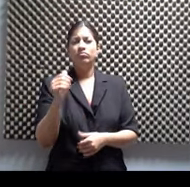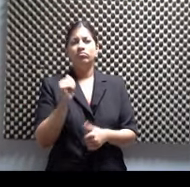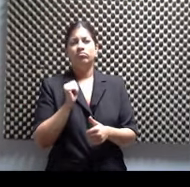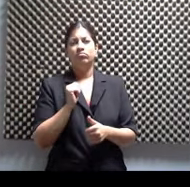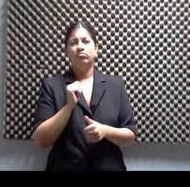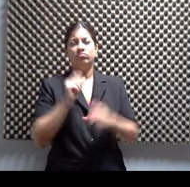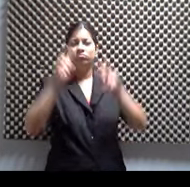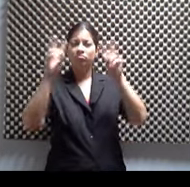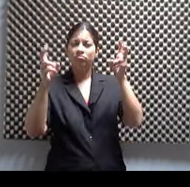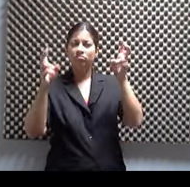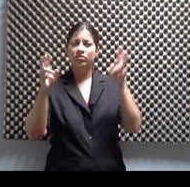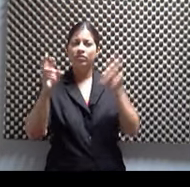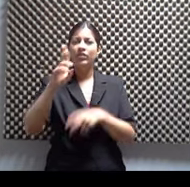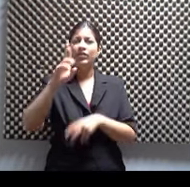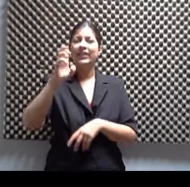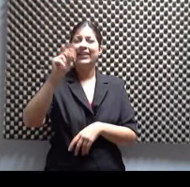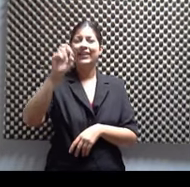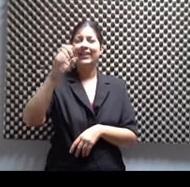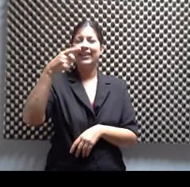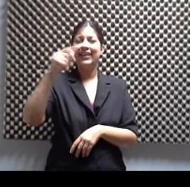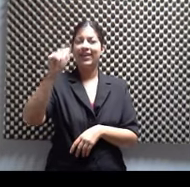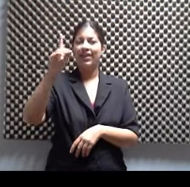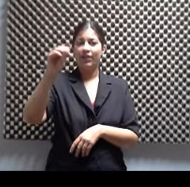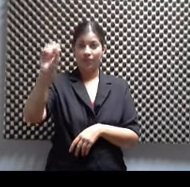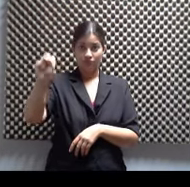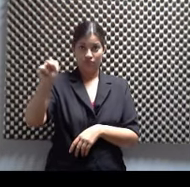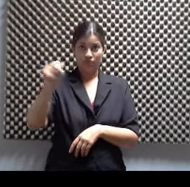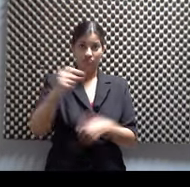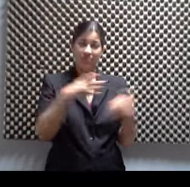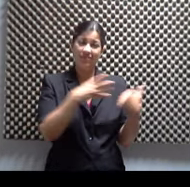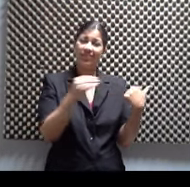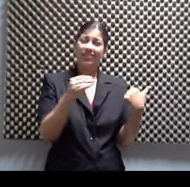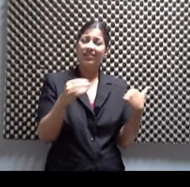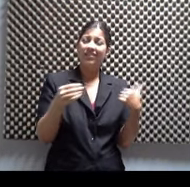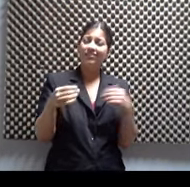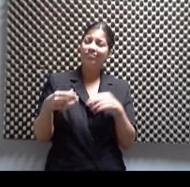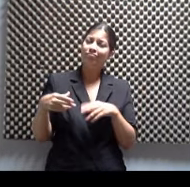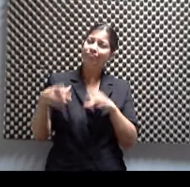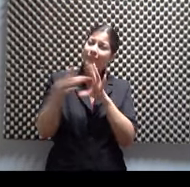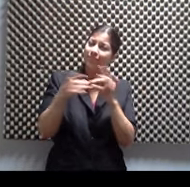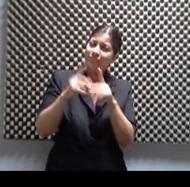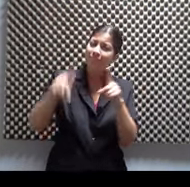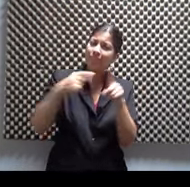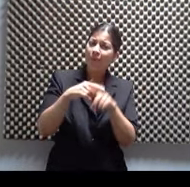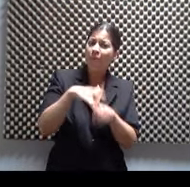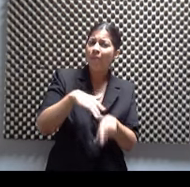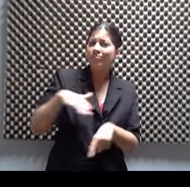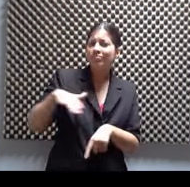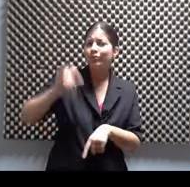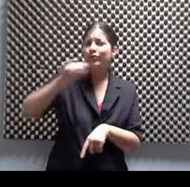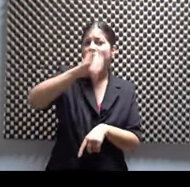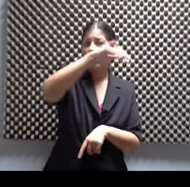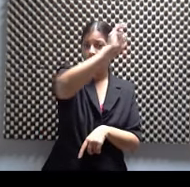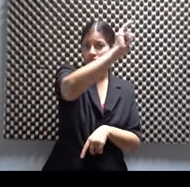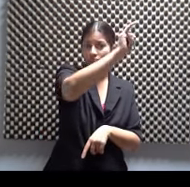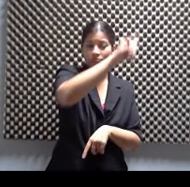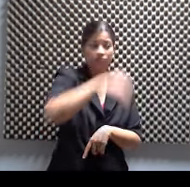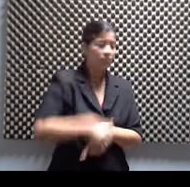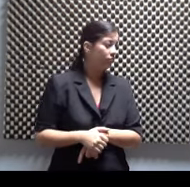es un cuento de él. Los Renegados. Ajá. Que es la historia de los murciélagos. Entonces, ahora estoy en conversaciones allá con el Centro de Estudios